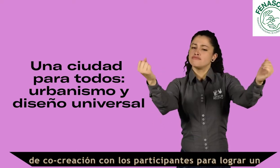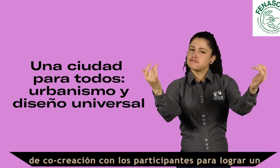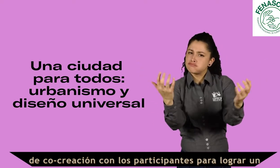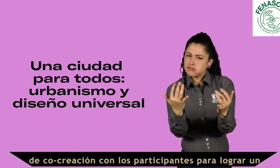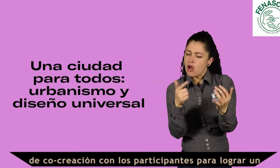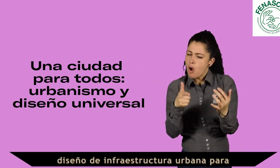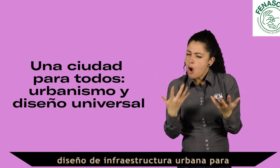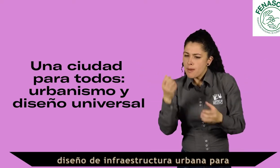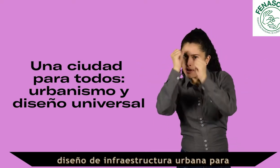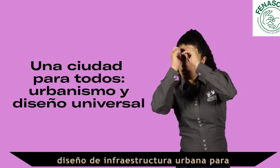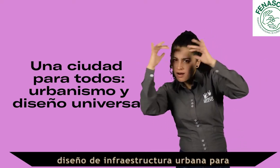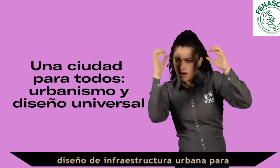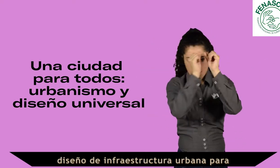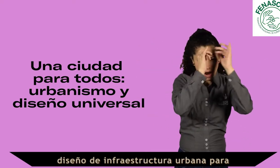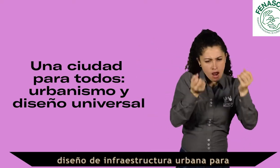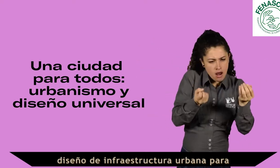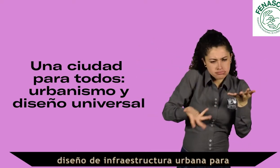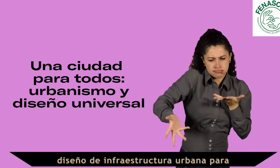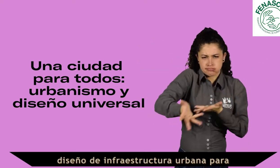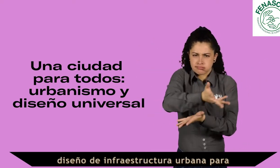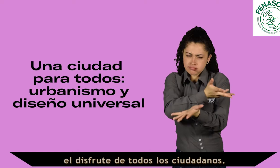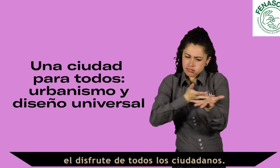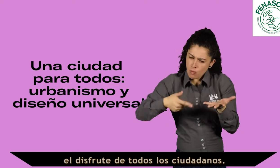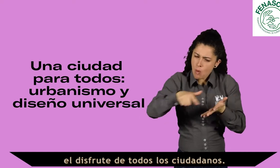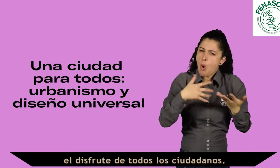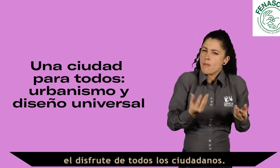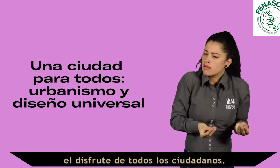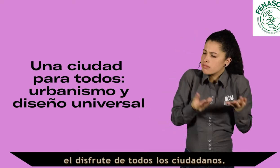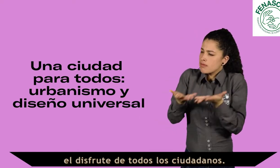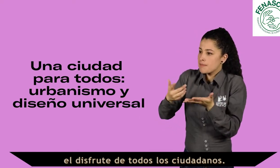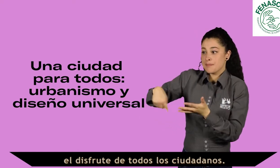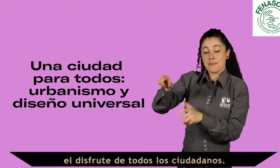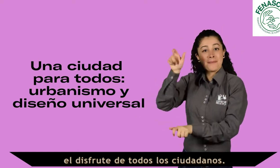lograr un diseño e infraestructura urbana para el disfrute de todos los ciudadanos.